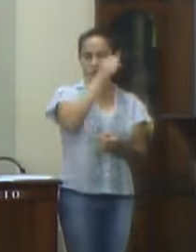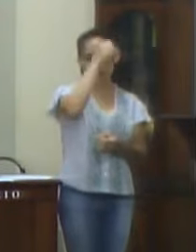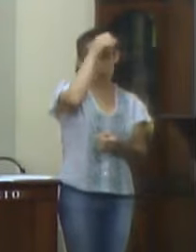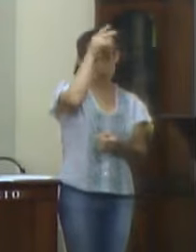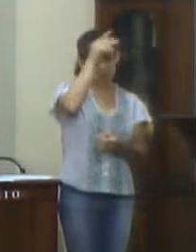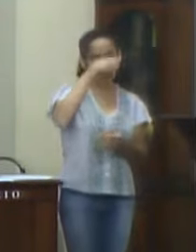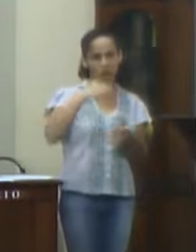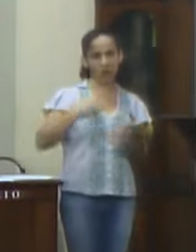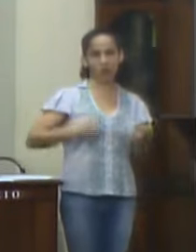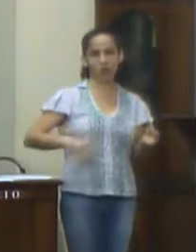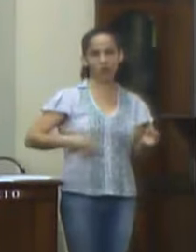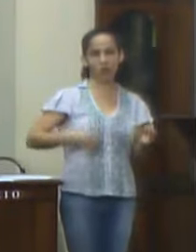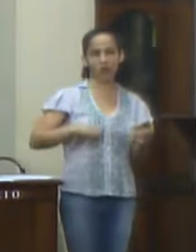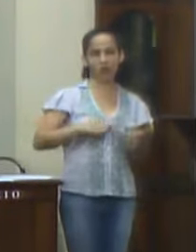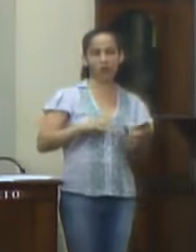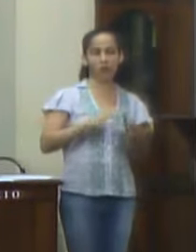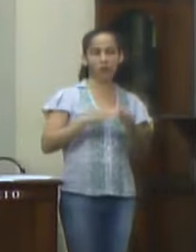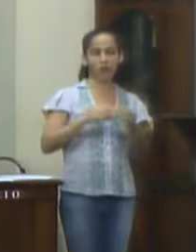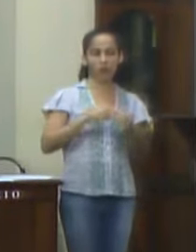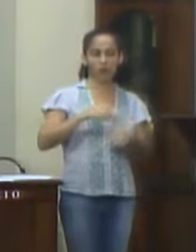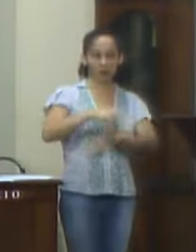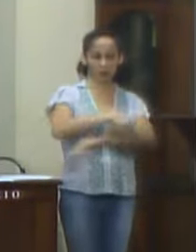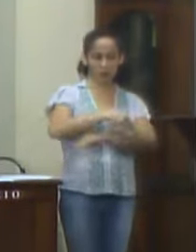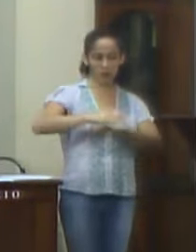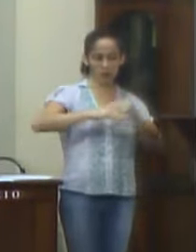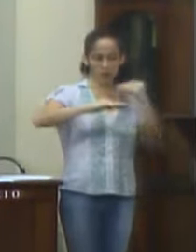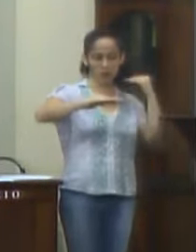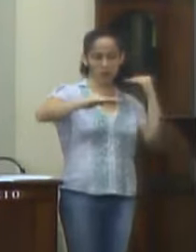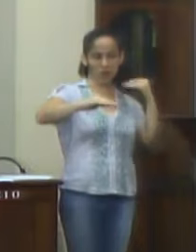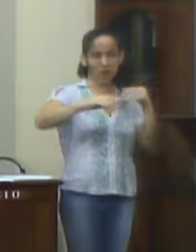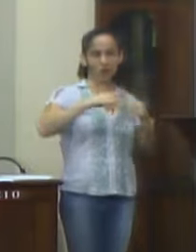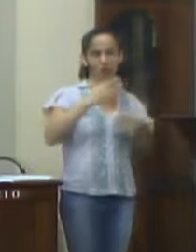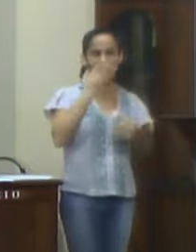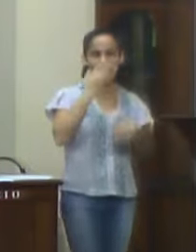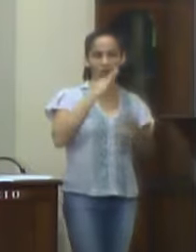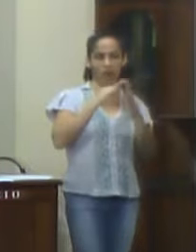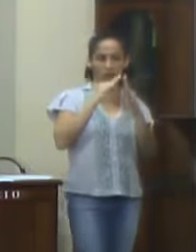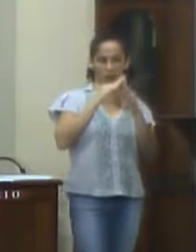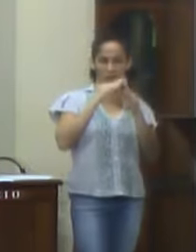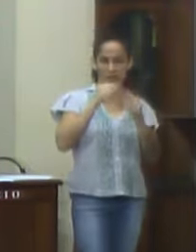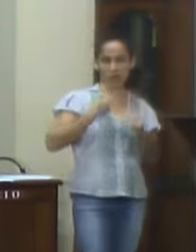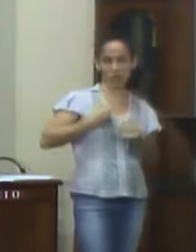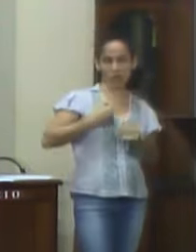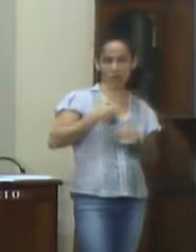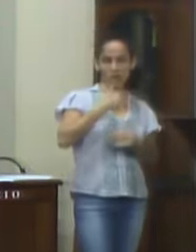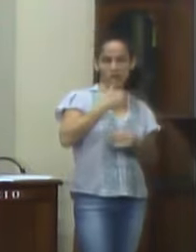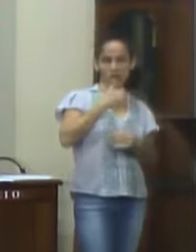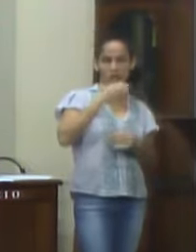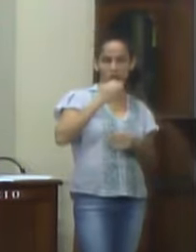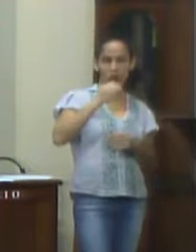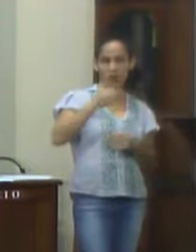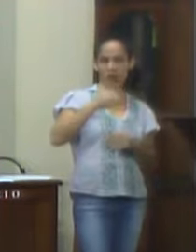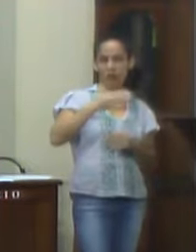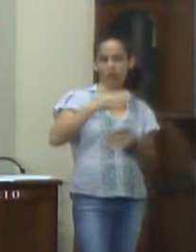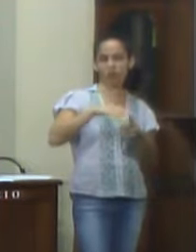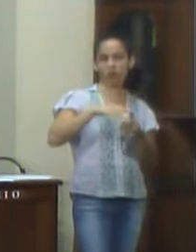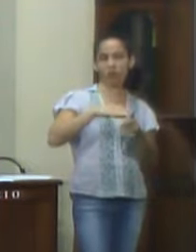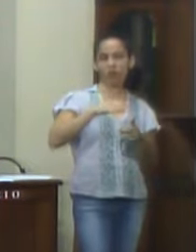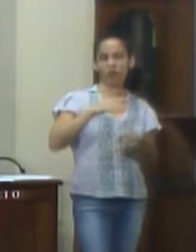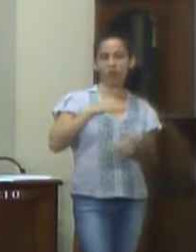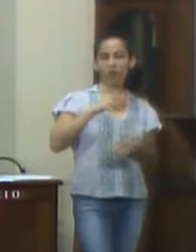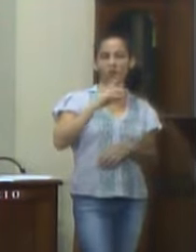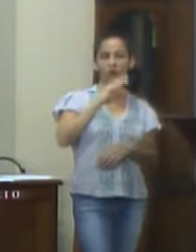solicitando o reparo do piso asfáltico em frente ao número 114 na rua Ludovico Cosati, no distrito de conservatório.